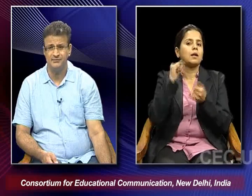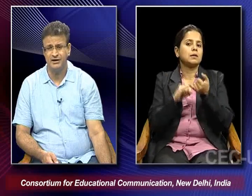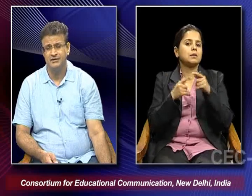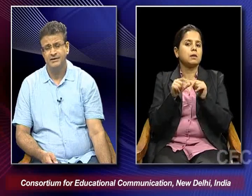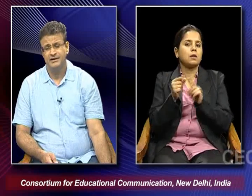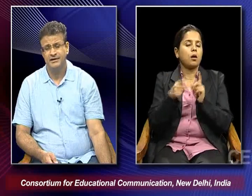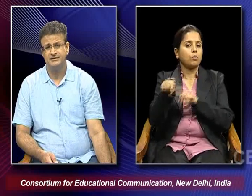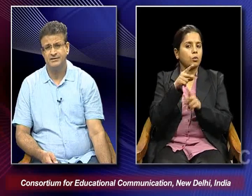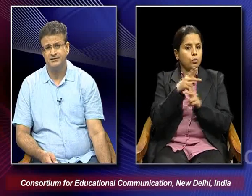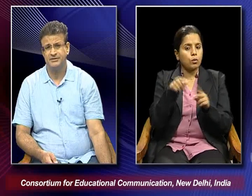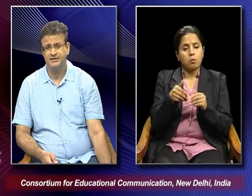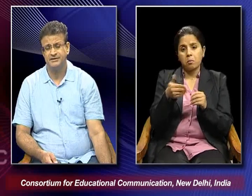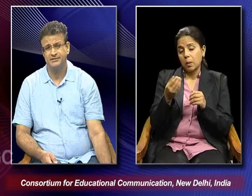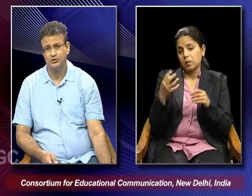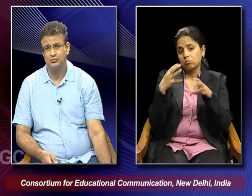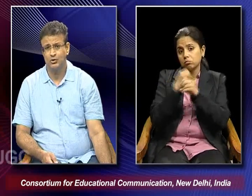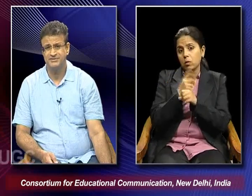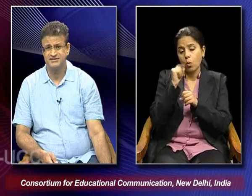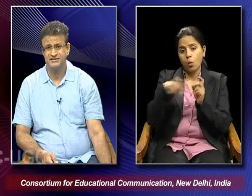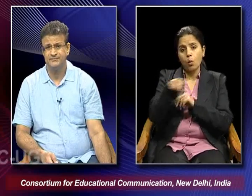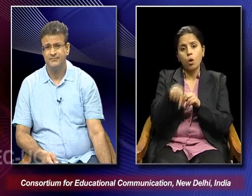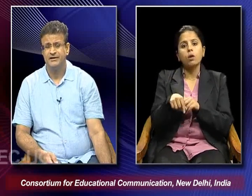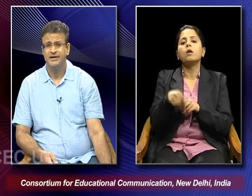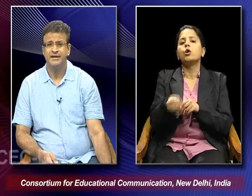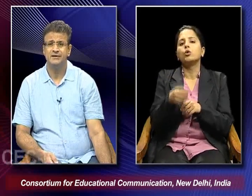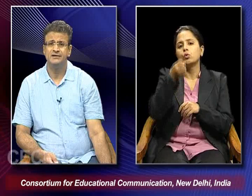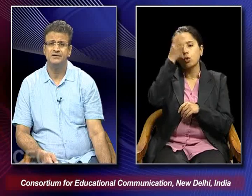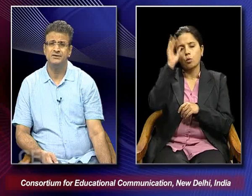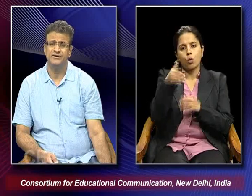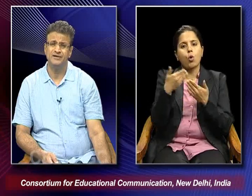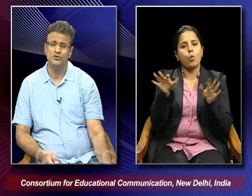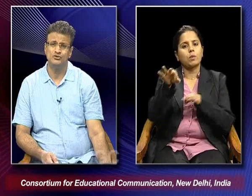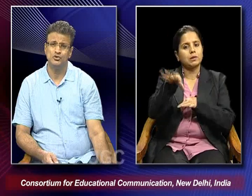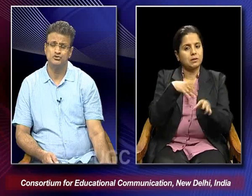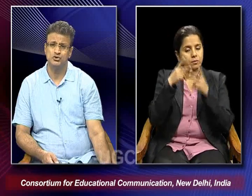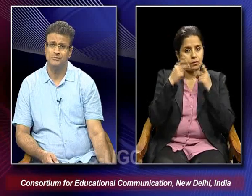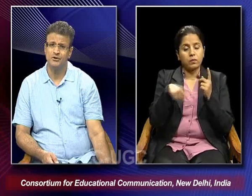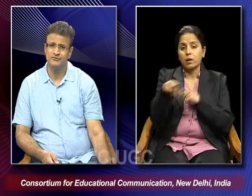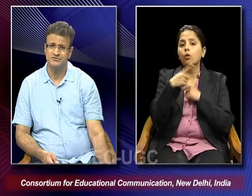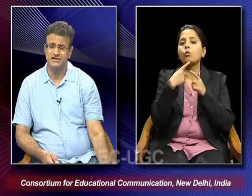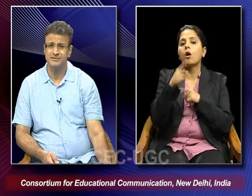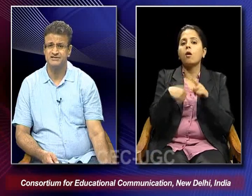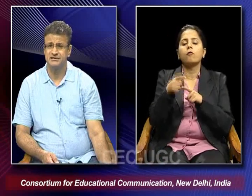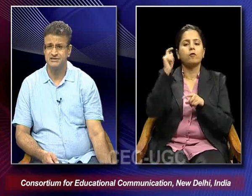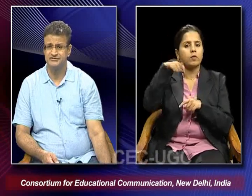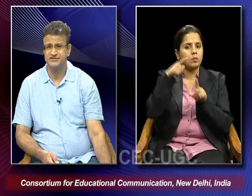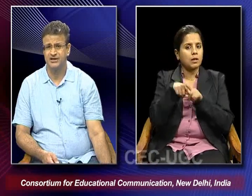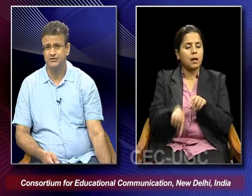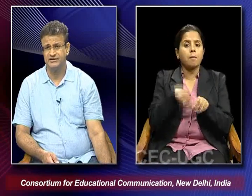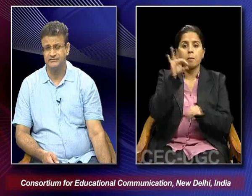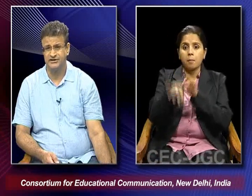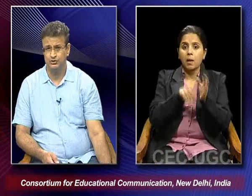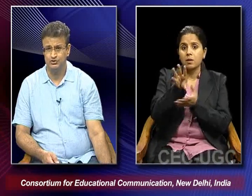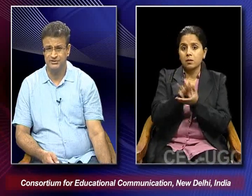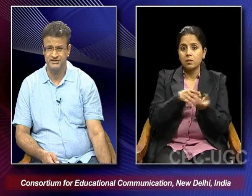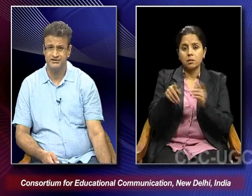the drama in the Rome open city. And when you also talk about films like Bicycle Thieves that how